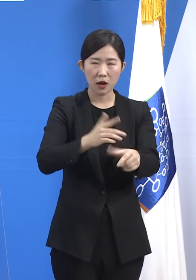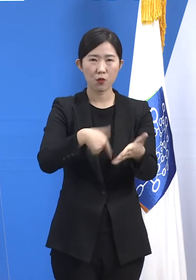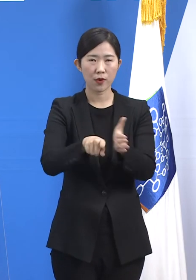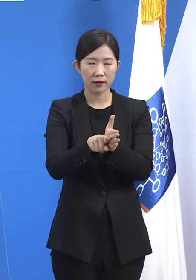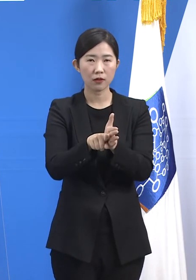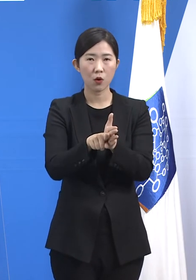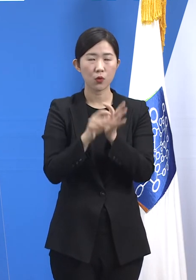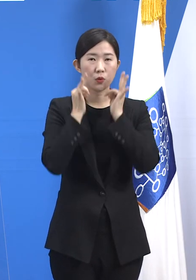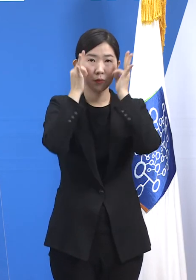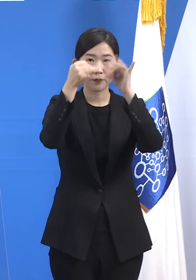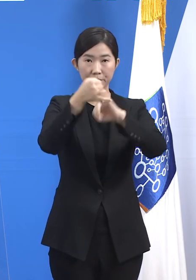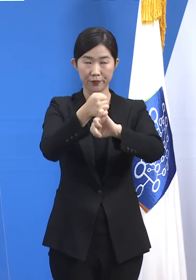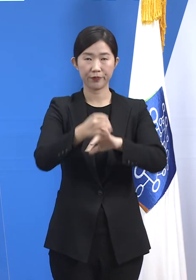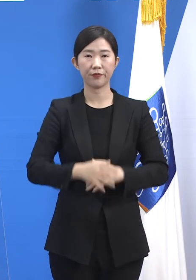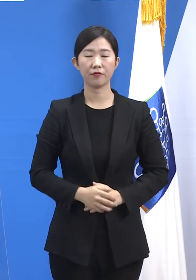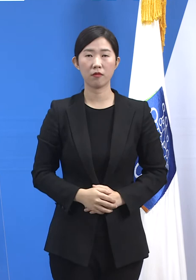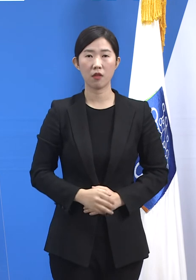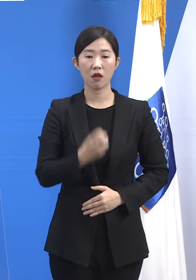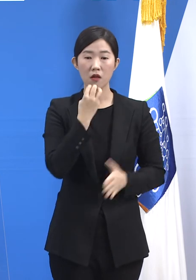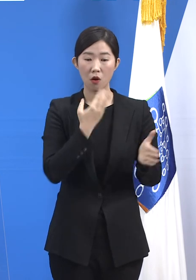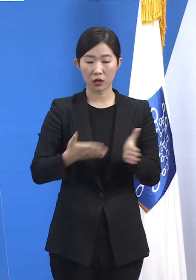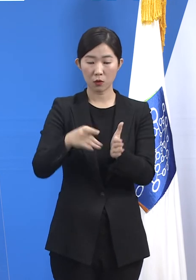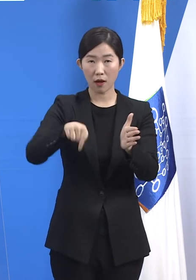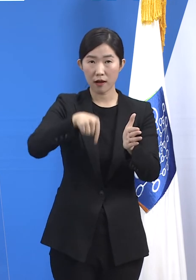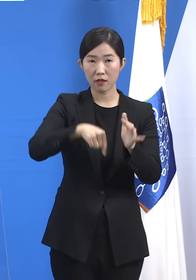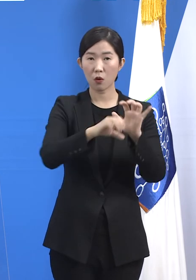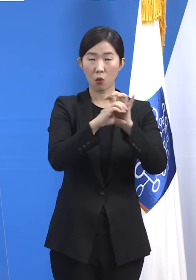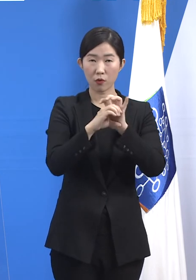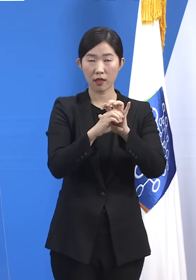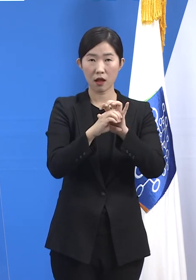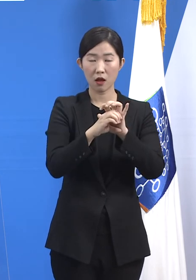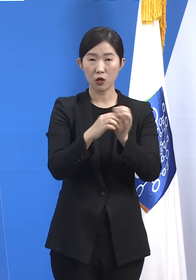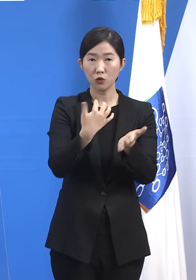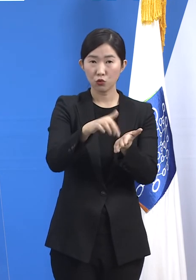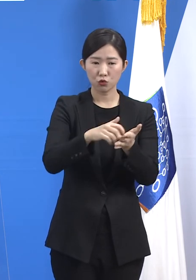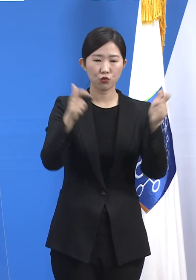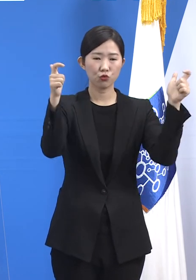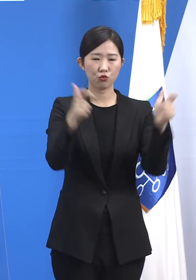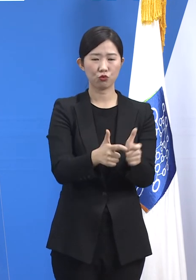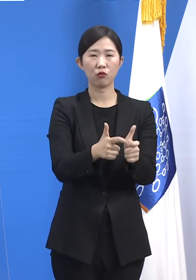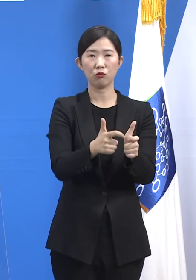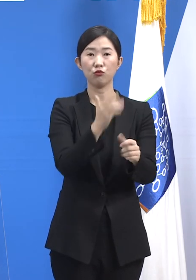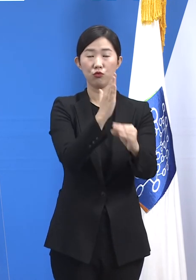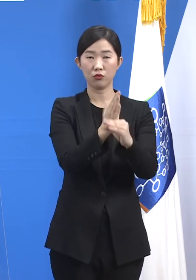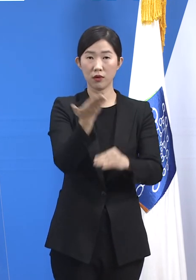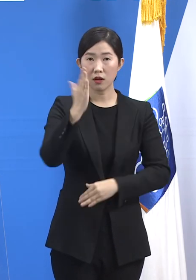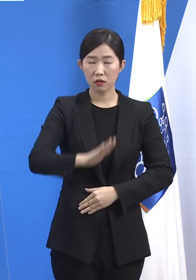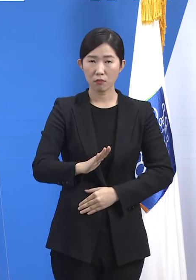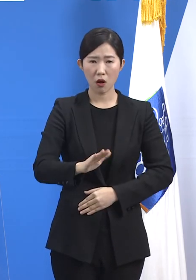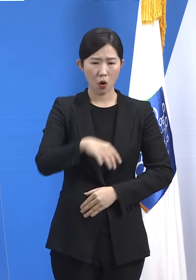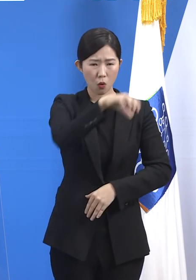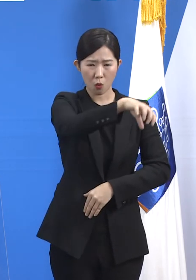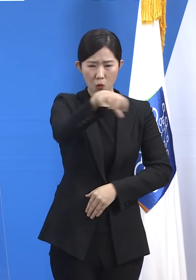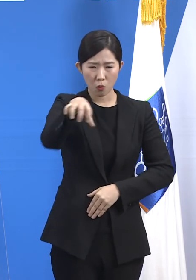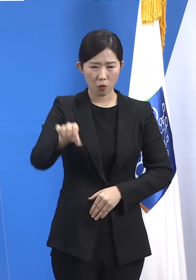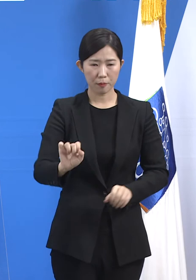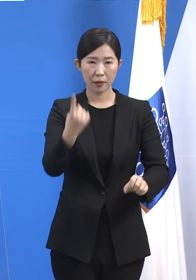도내 코로나19 확산세는 감소되고 있지만 선발적인 감염 확산은 지속되고 있습니다.